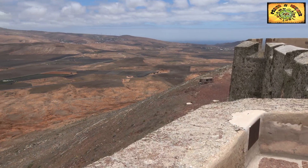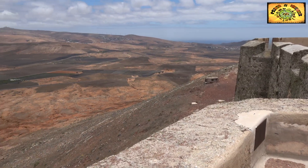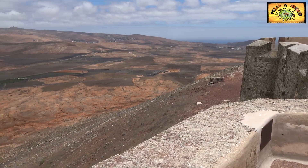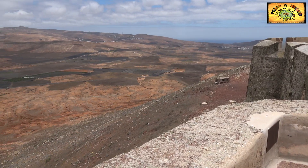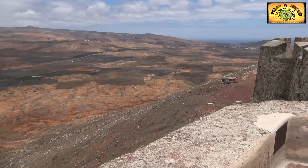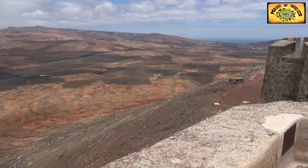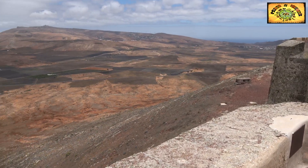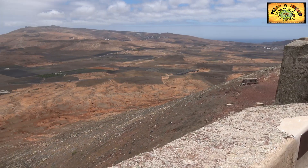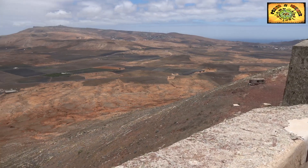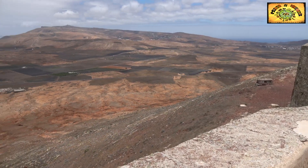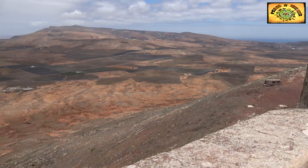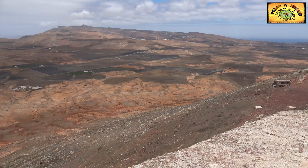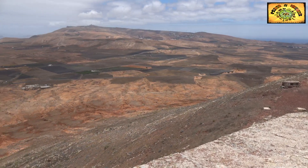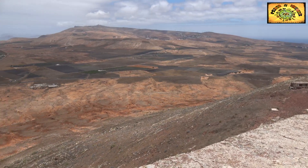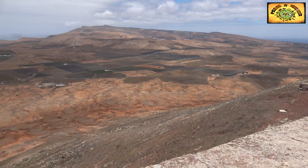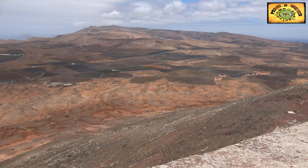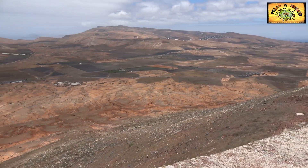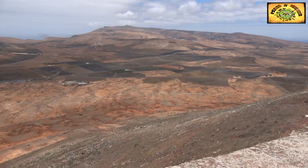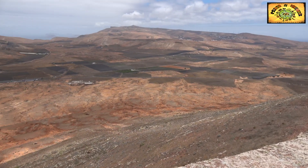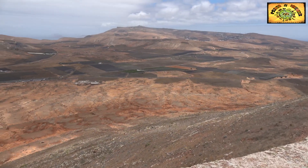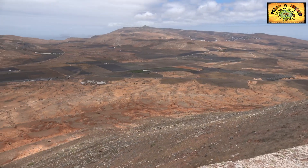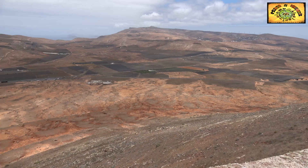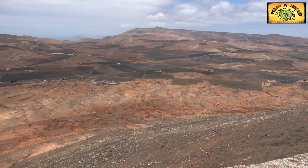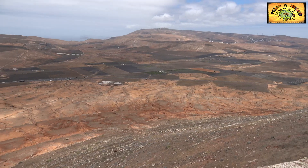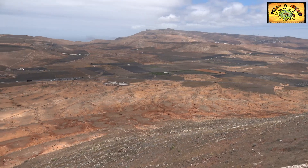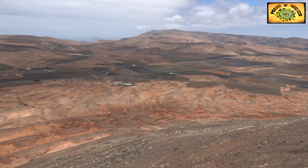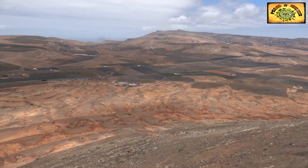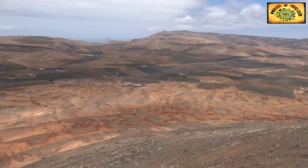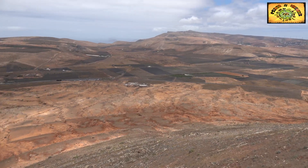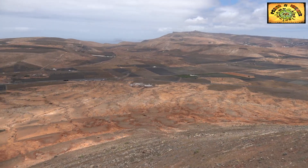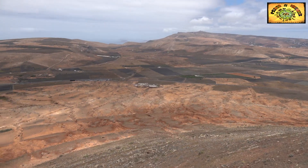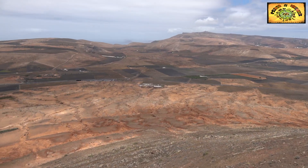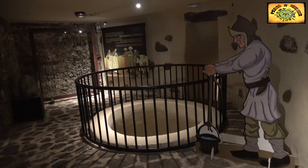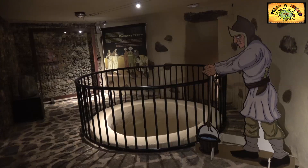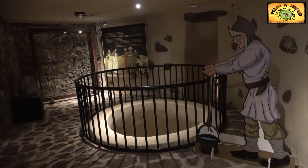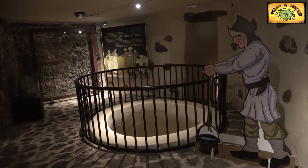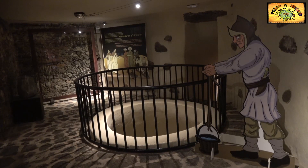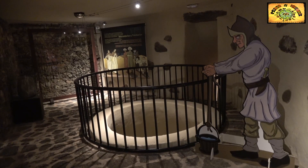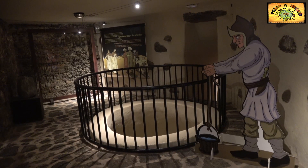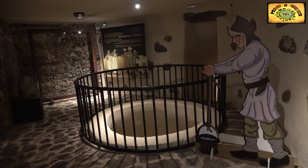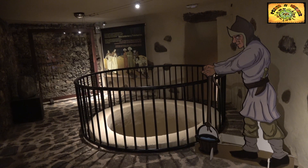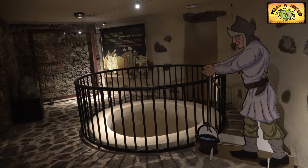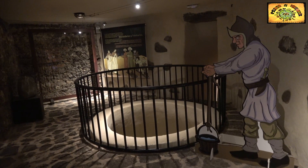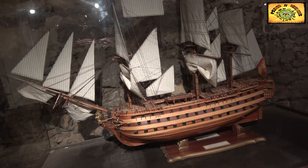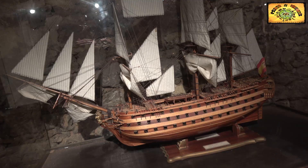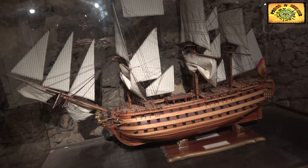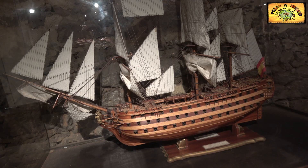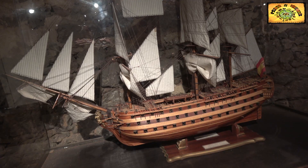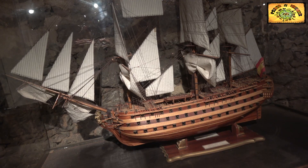castillo, consideramos que este es el mejor de todas las canarias. Por las vistas, por el estilo de arquitectura que tiene y porque en el